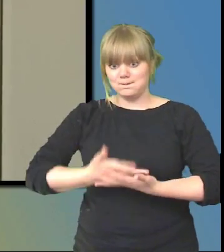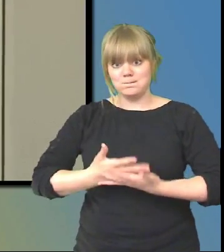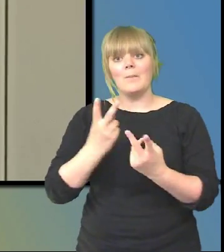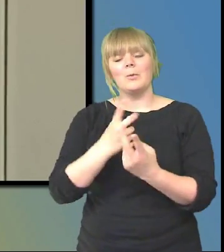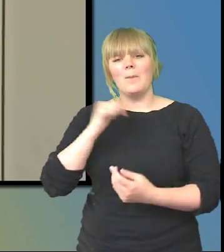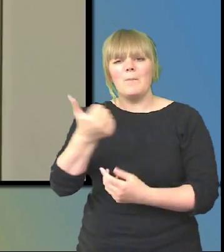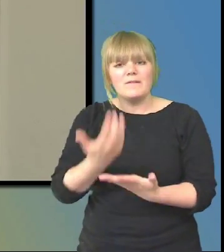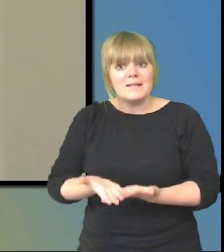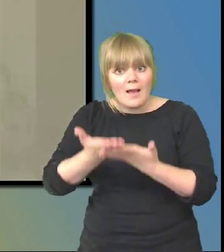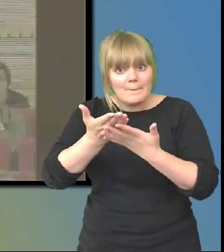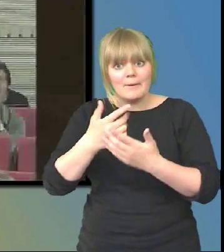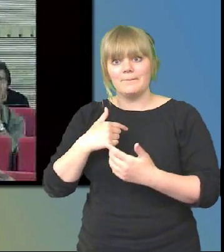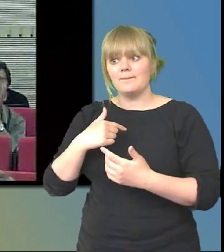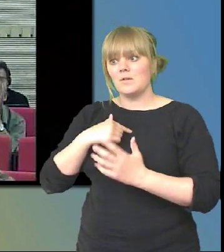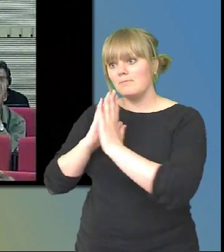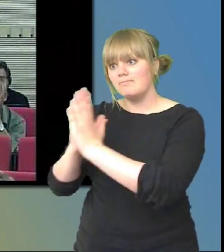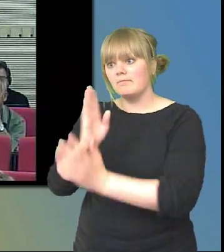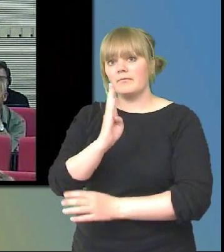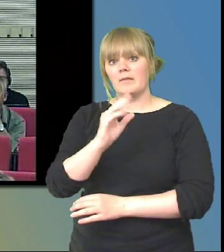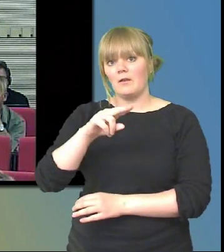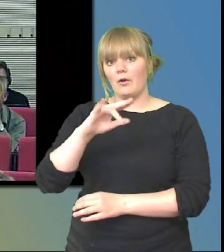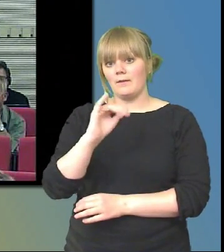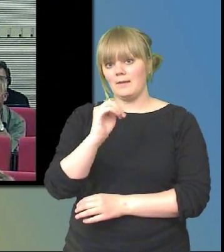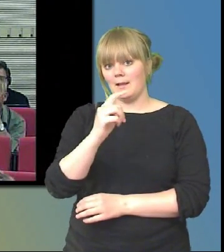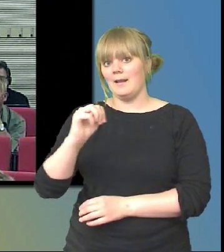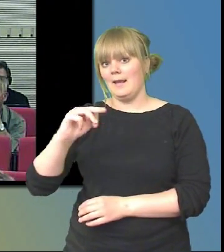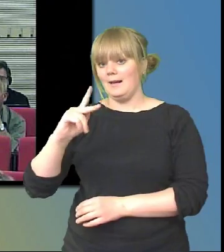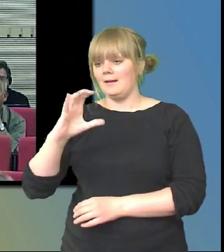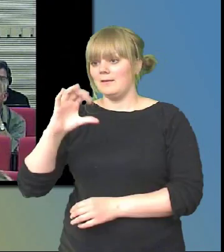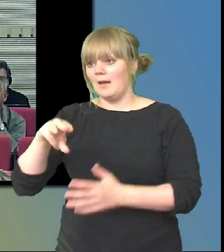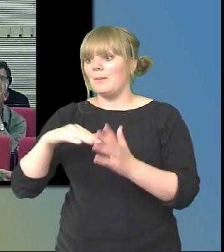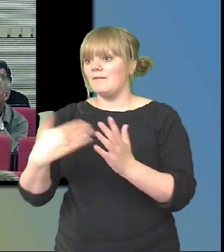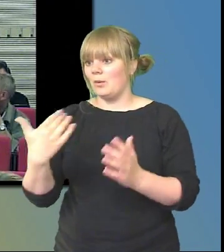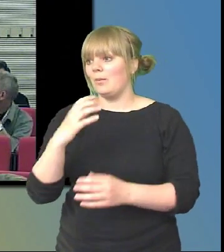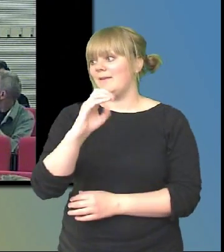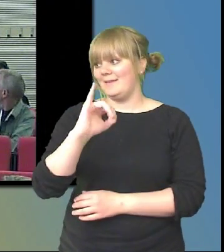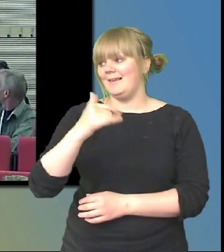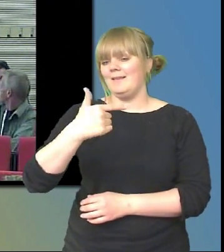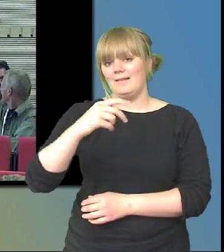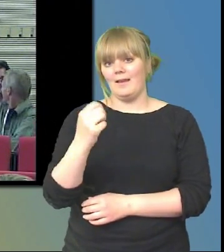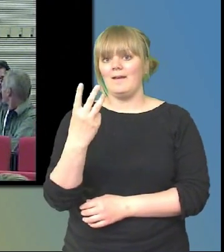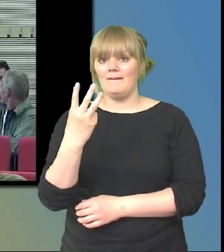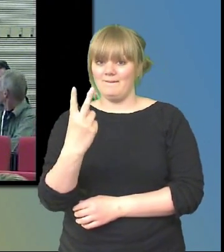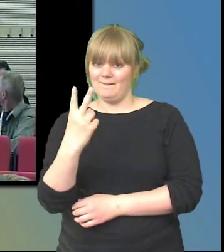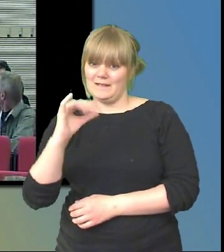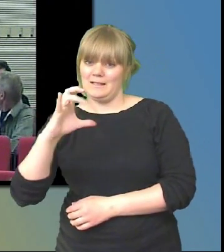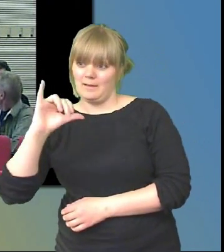av Daniel Erkstam från Sitevision som står bredvid här. Jag tycker att ska titta där uppe och se hur snyggt han står vid den här